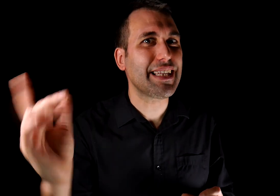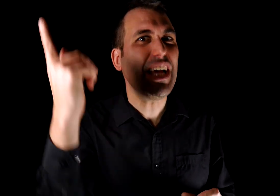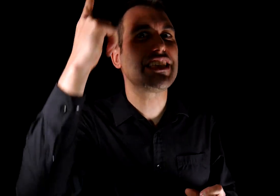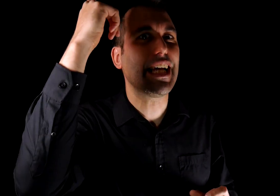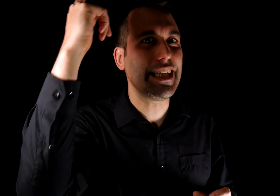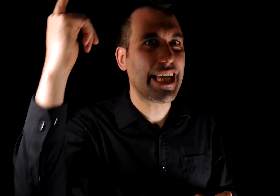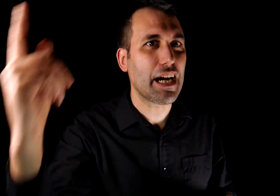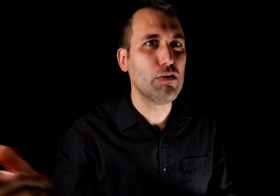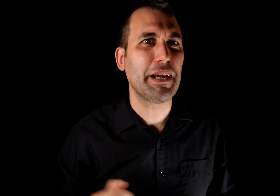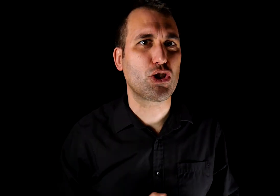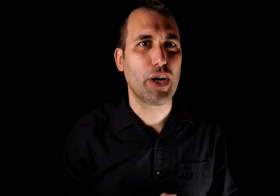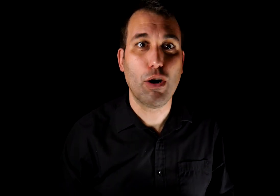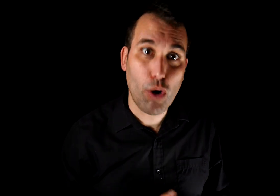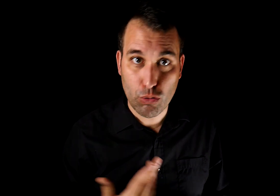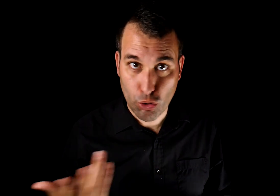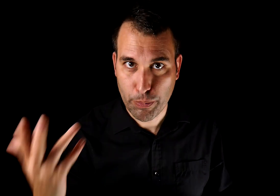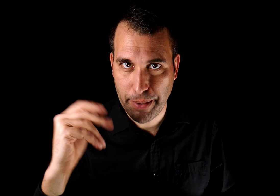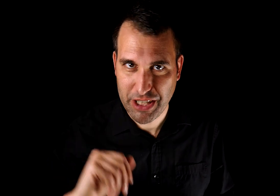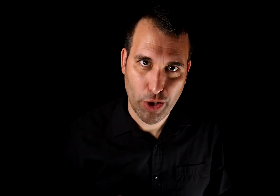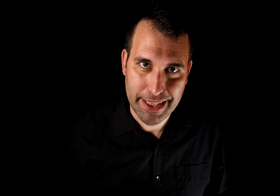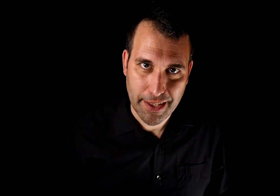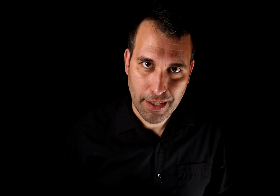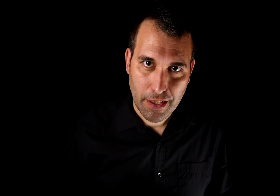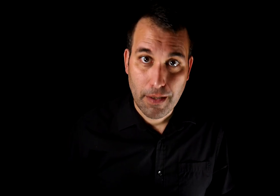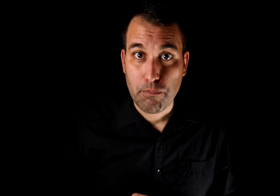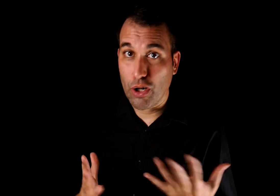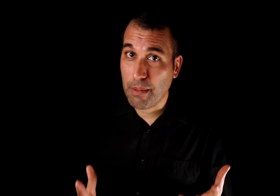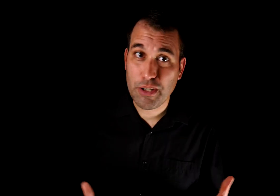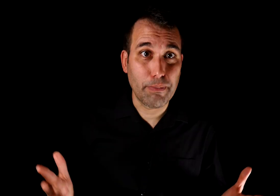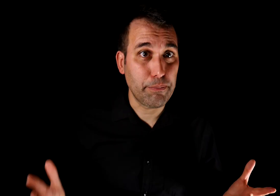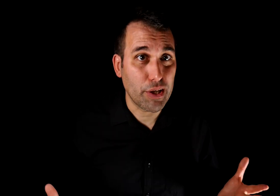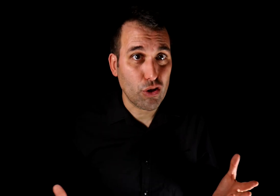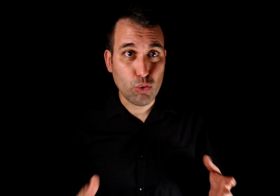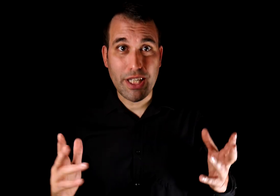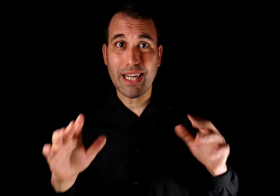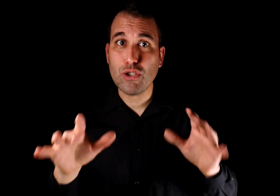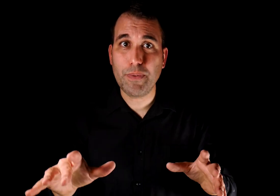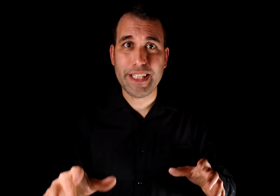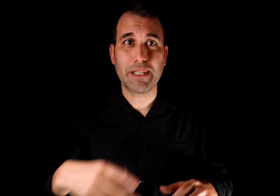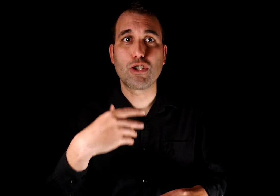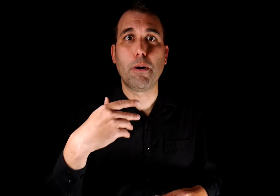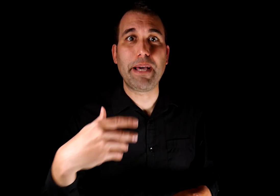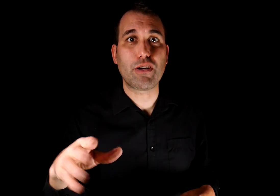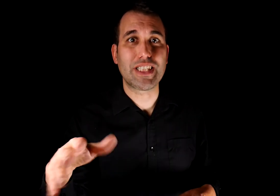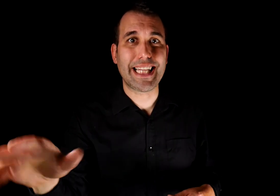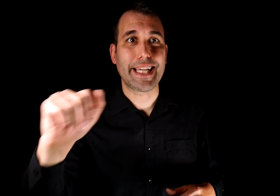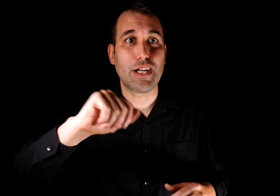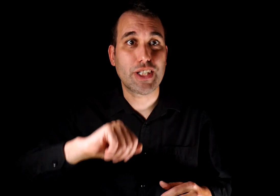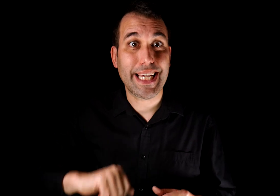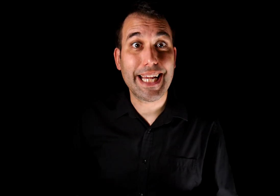atreverse a criticar a una persona o a un grupo de personas. Normalmente un manipulador utilizará a sus víctimas como perros de ataque a los que dejará